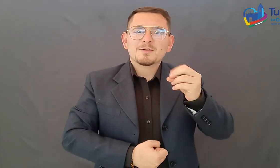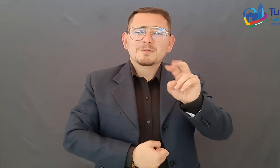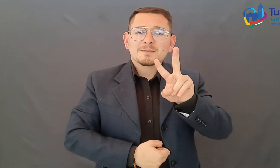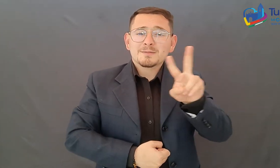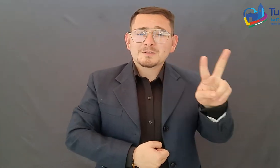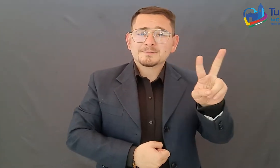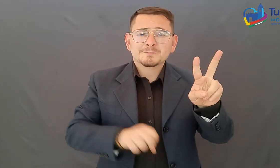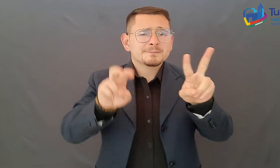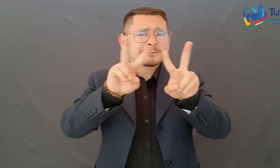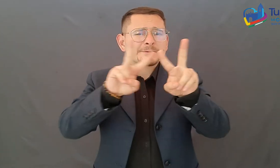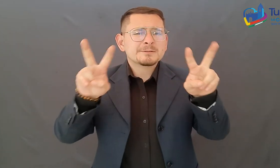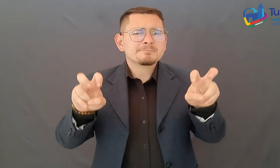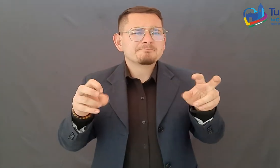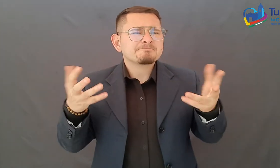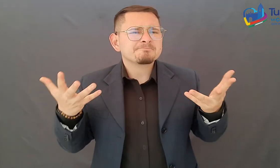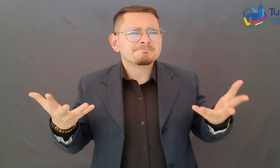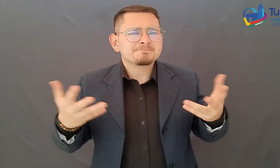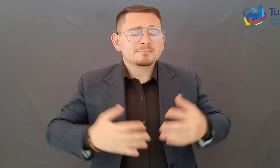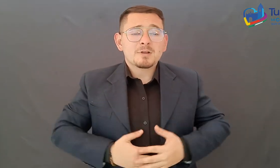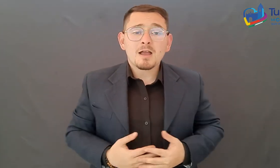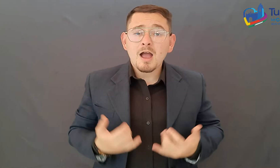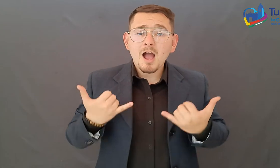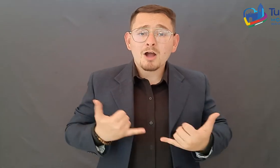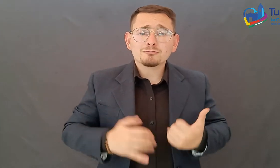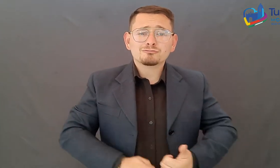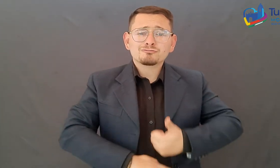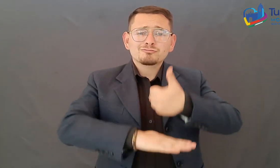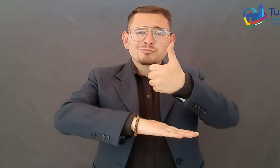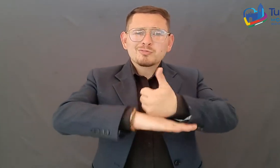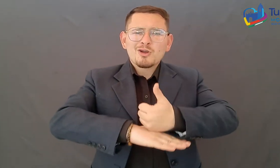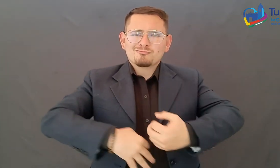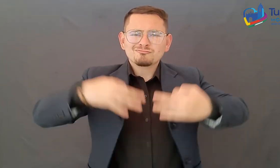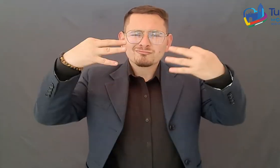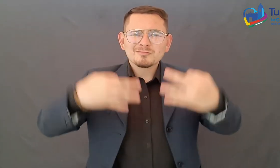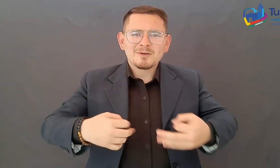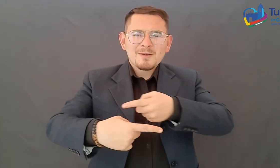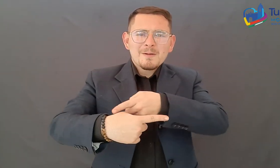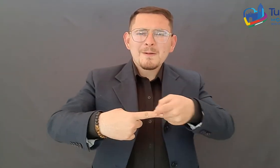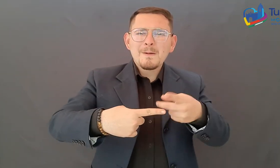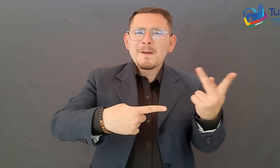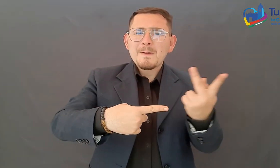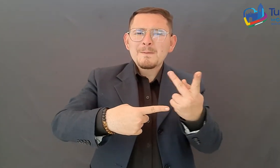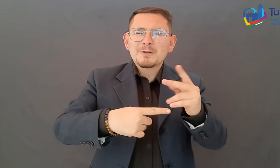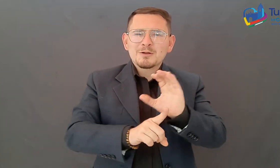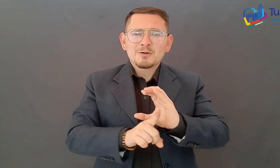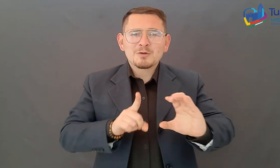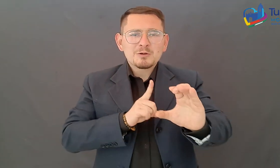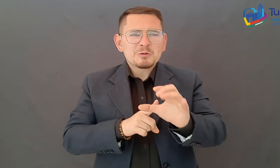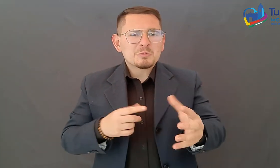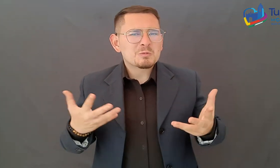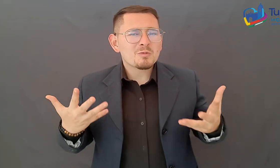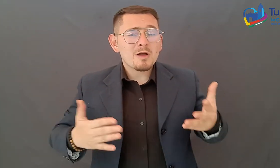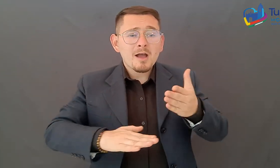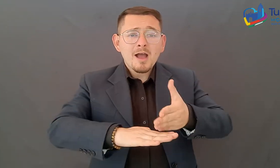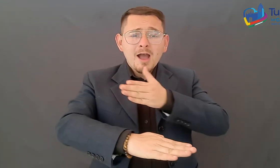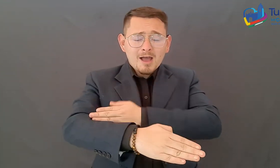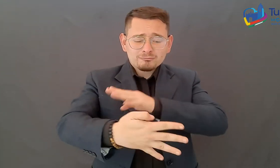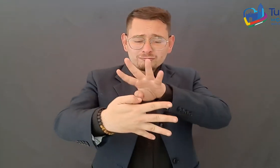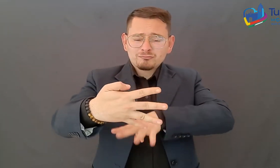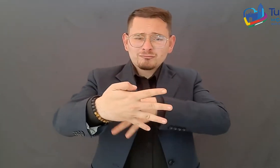la autoridad llega a nuestro Viernes Cultural. En el marco de la agenda cultural establecida por la Alcaldía Mayor de Tunja